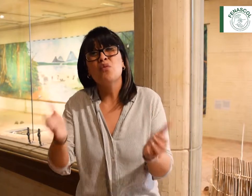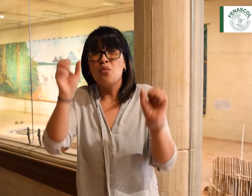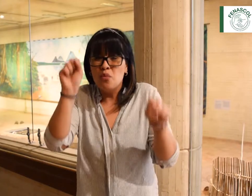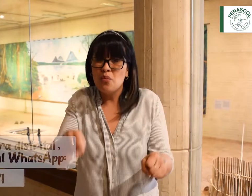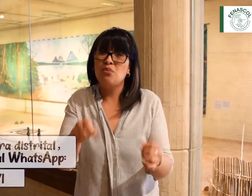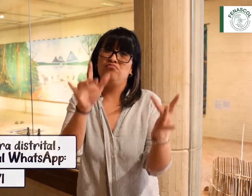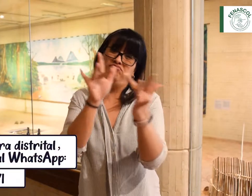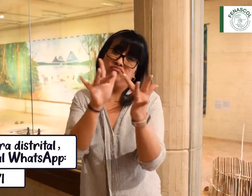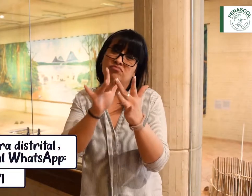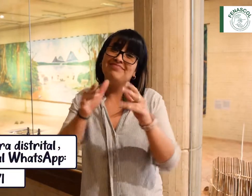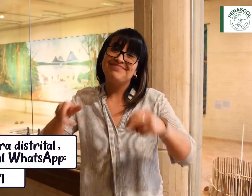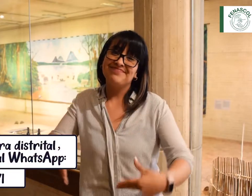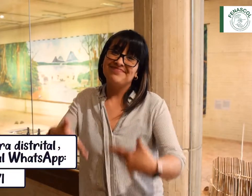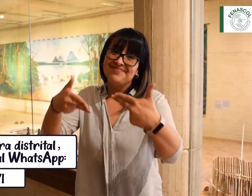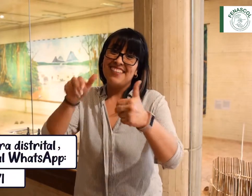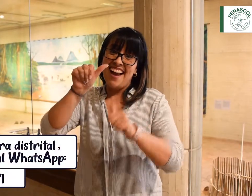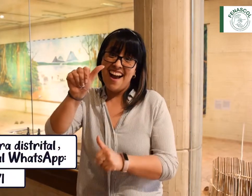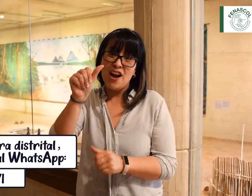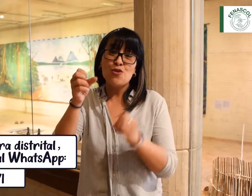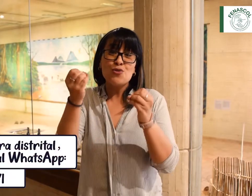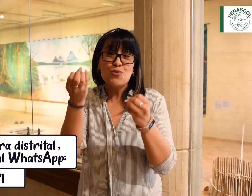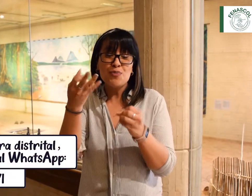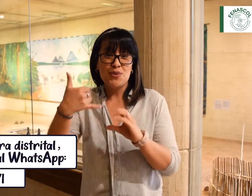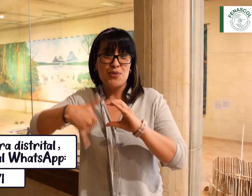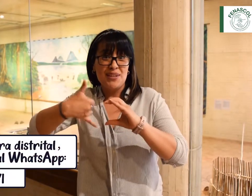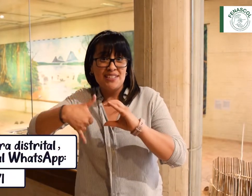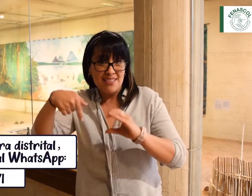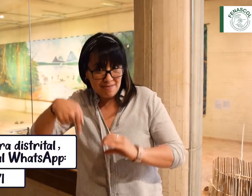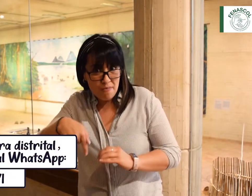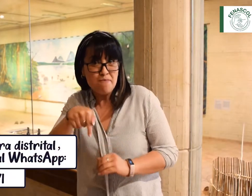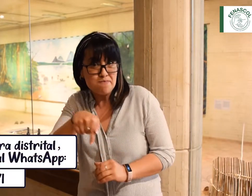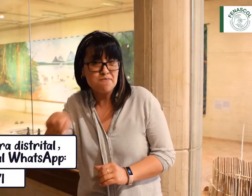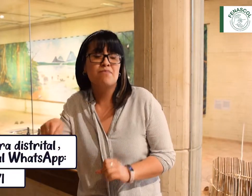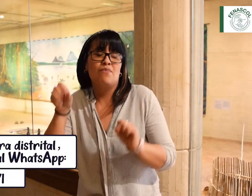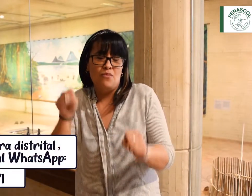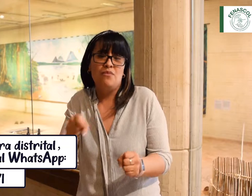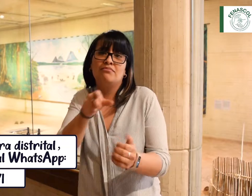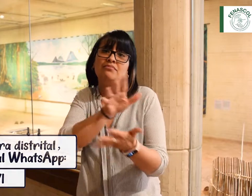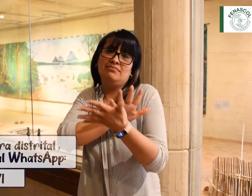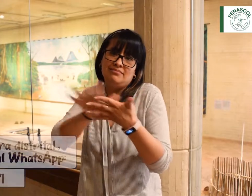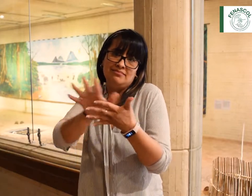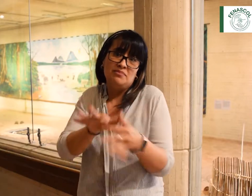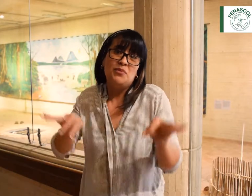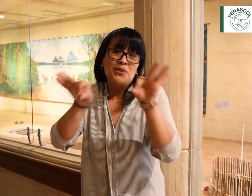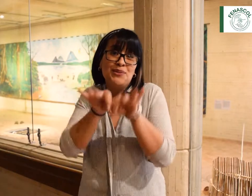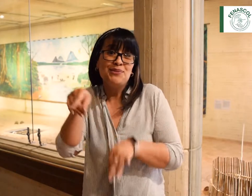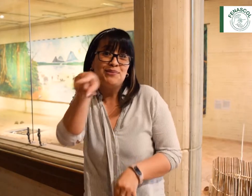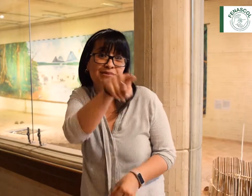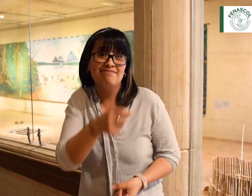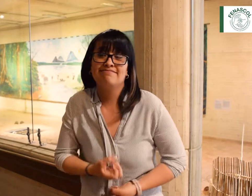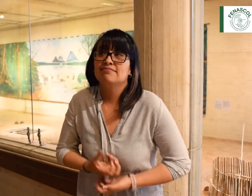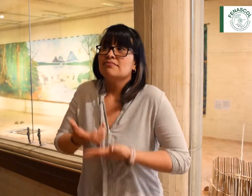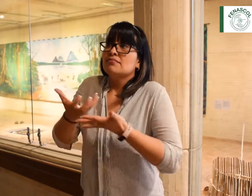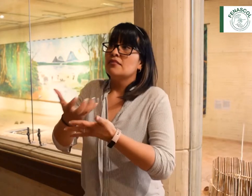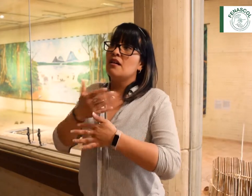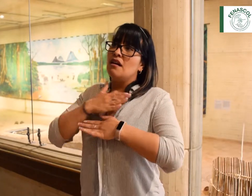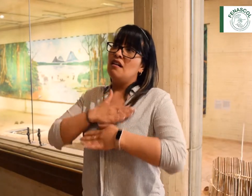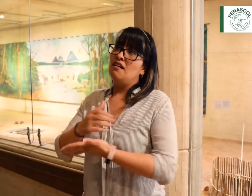Las invito a que se contacten a este número de WhatsApp, allí tendrán la atención de una mujer, allí podrán expresarse y recibir ayuda,